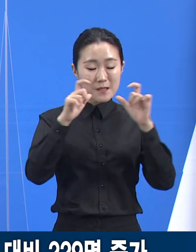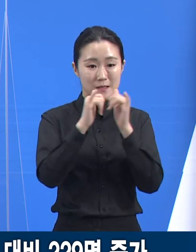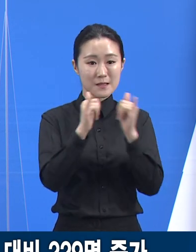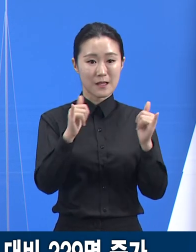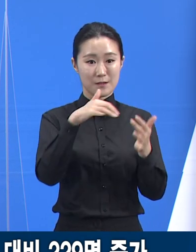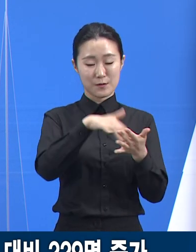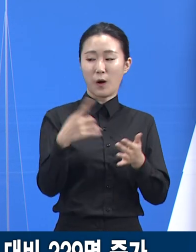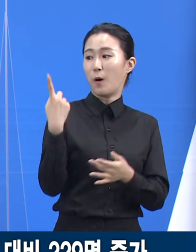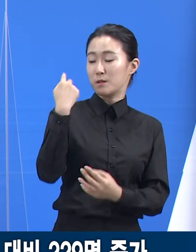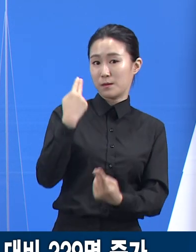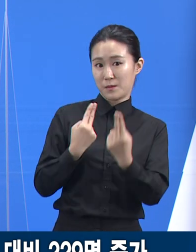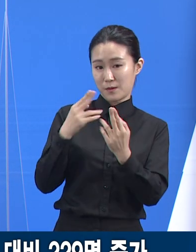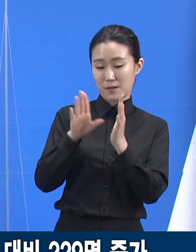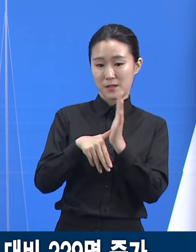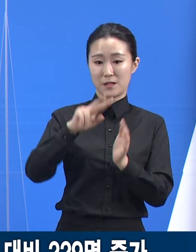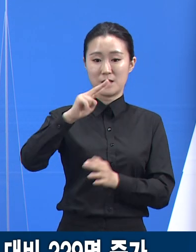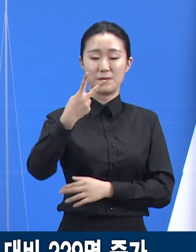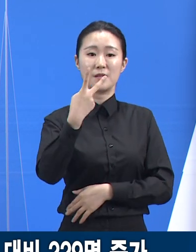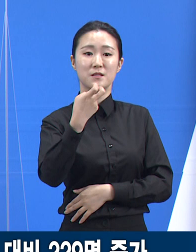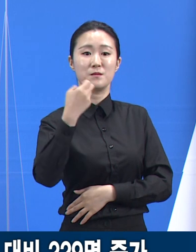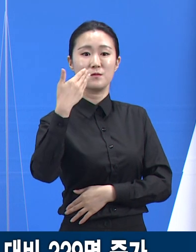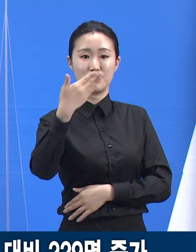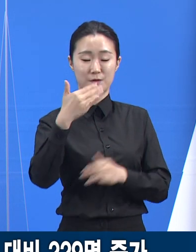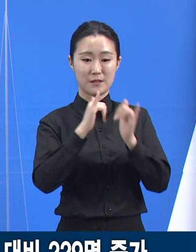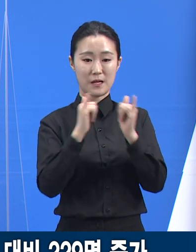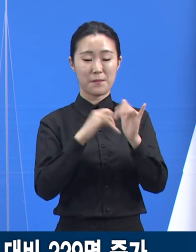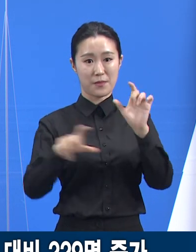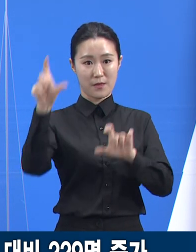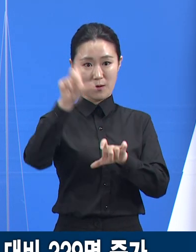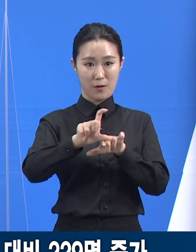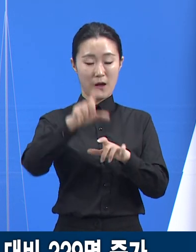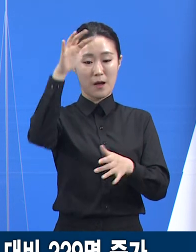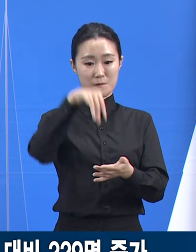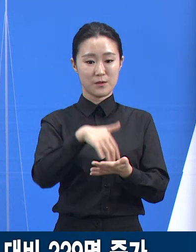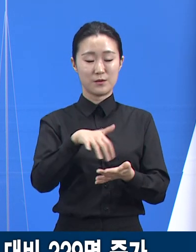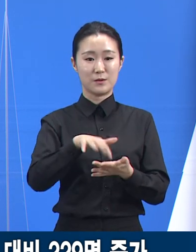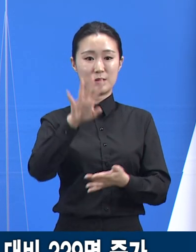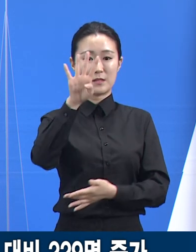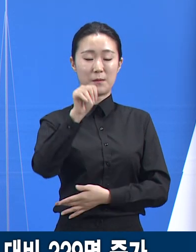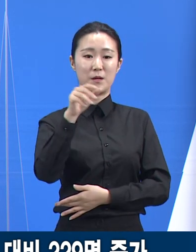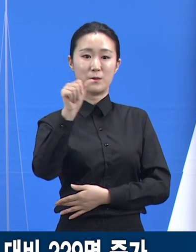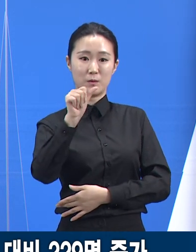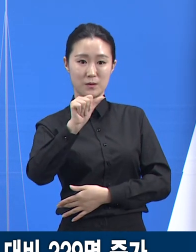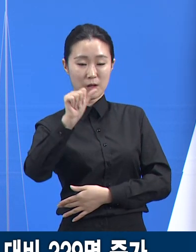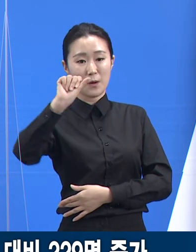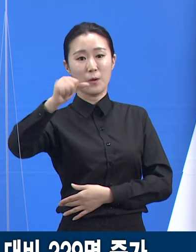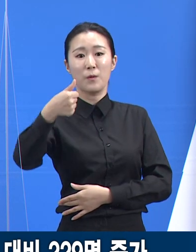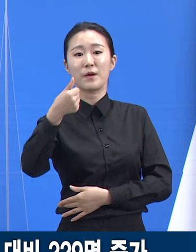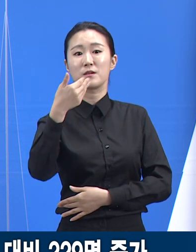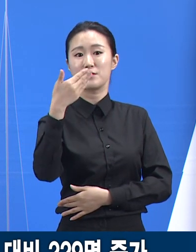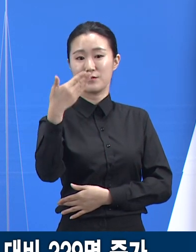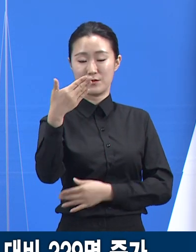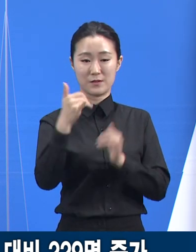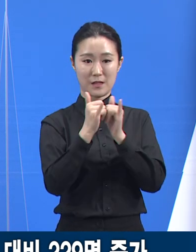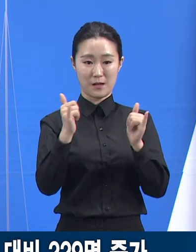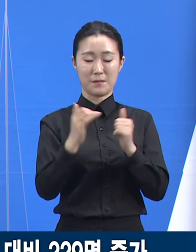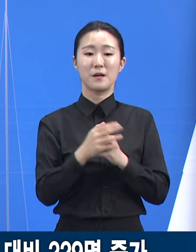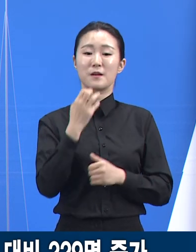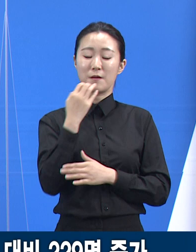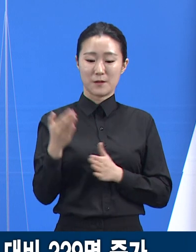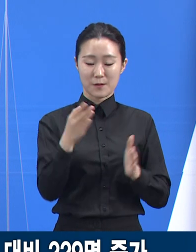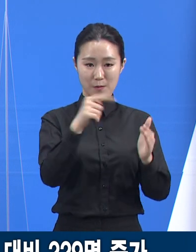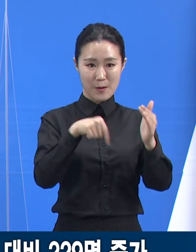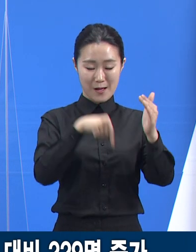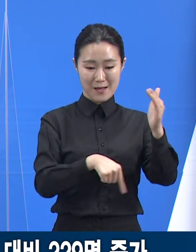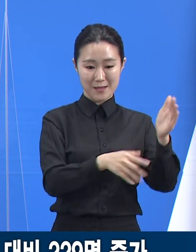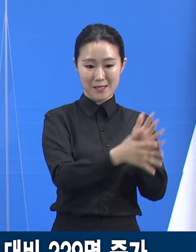0시 대비 229명 증가한 총 45,504명으로 도내 26개 시군에서 확진자가 발생하였습니다.